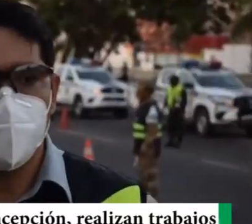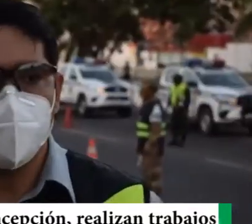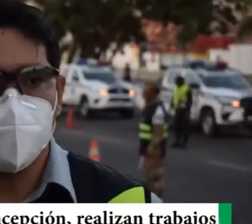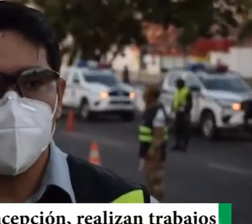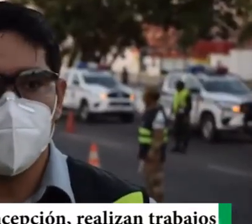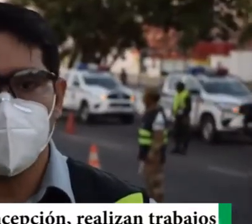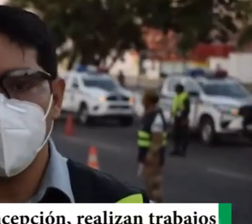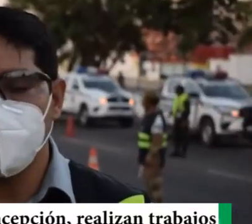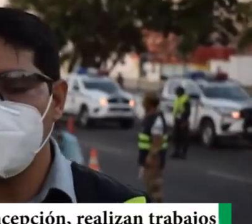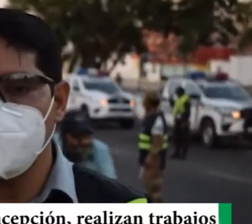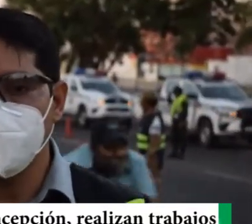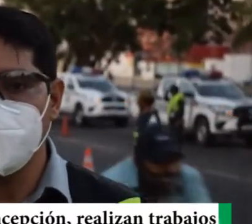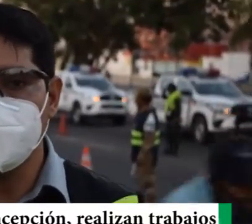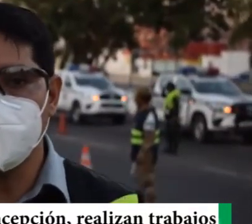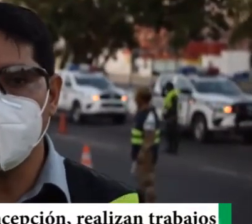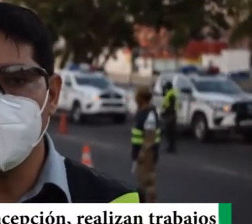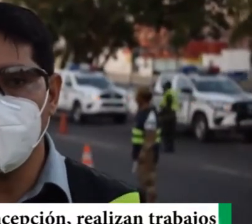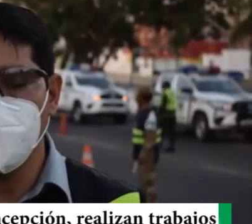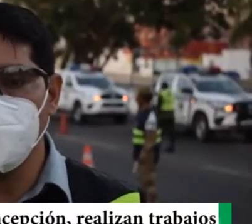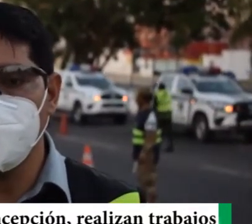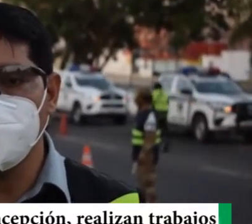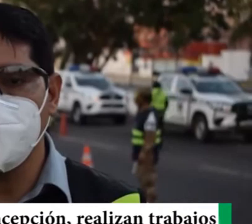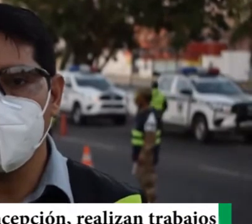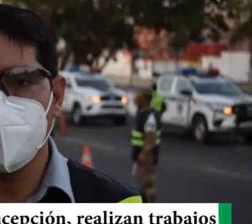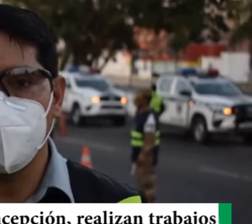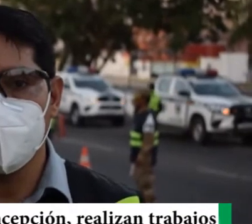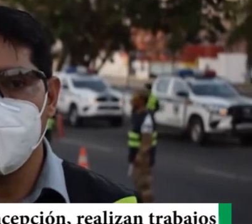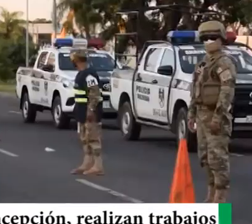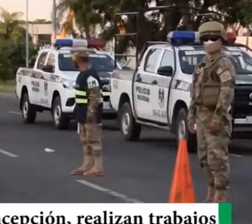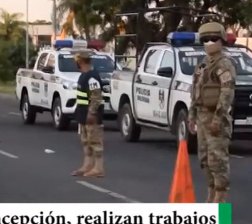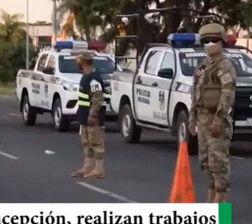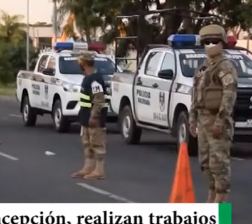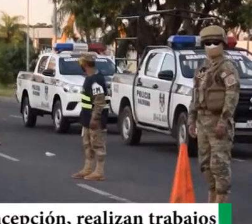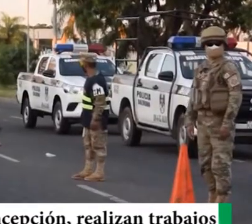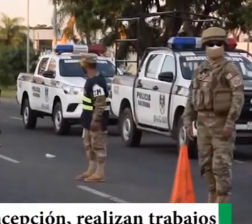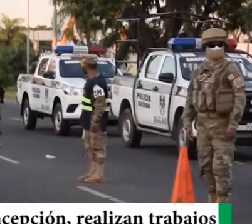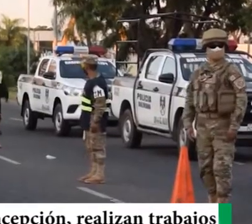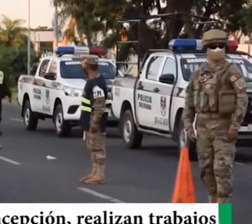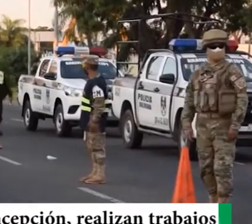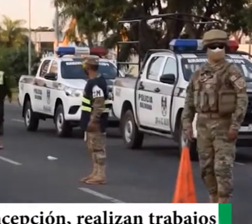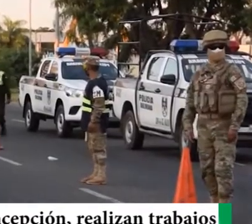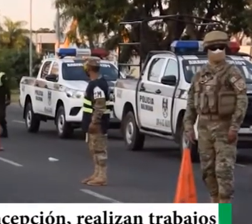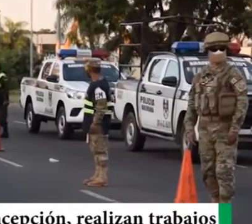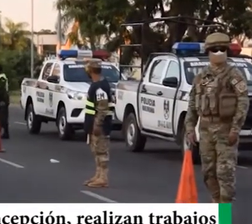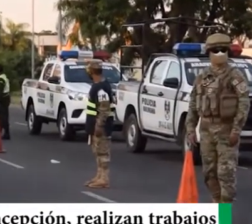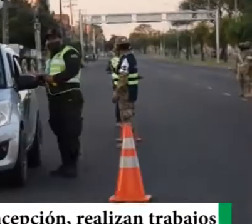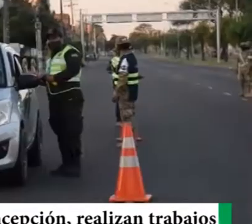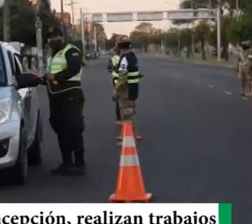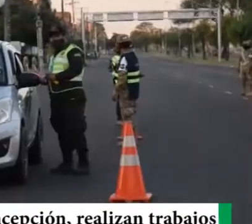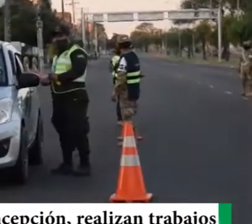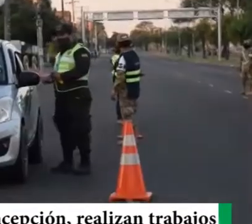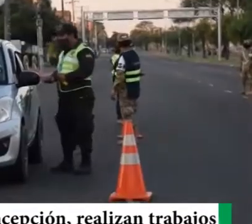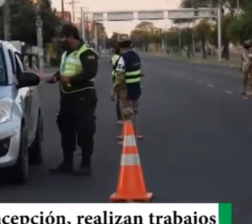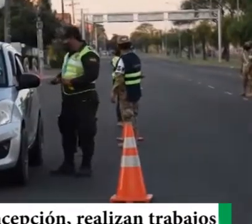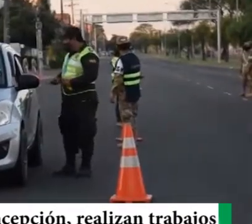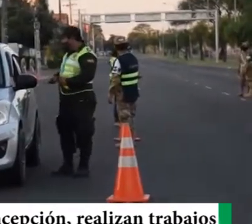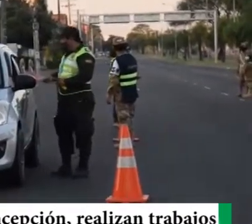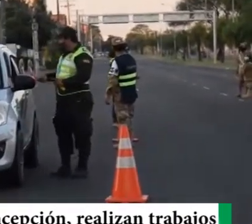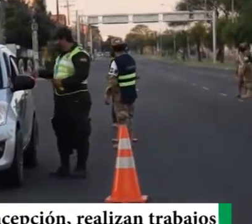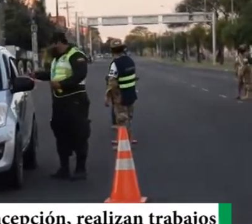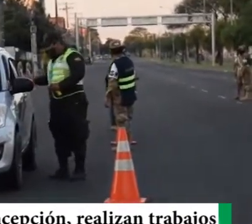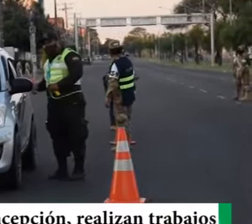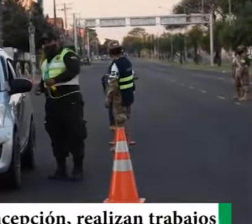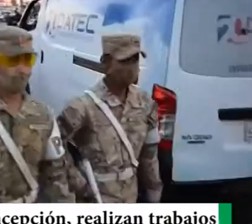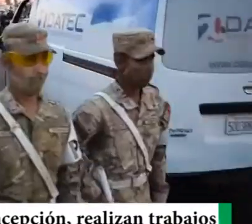Estamos en el cuarto anillo, de la avenida Grigotá, se continúa, con los operativos, que se realizan, para controlar el tráfico, de los vehículos, que no están autorizados, en esta cuarentena